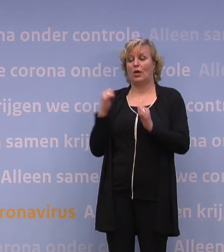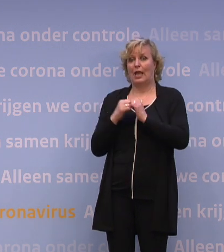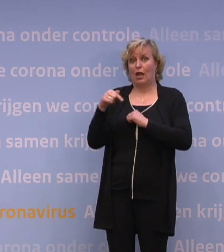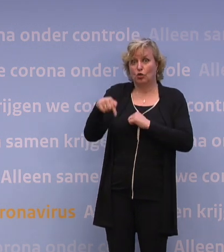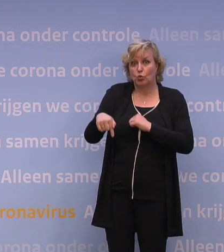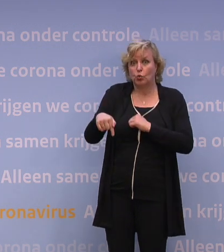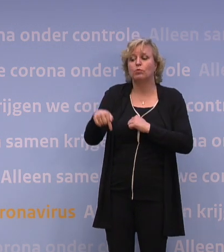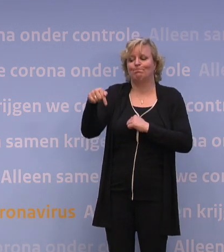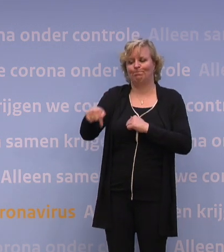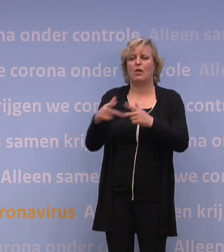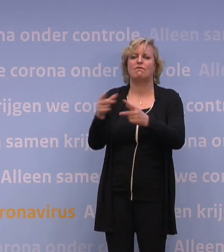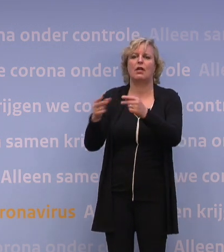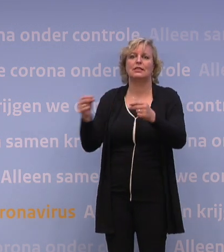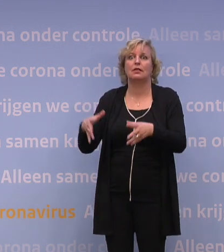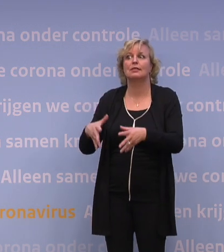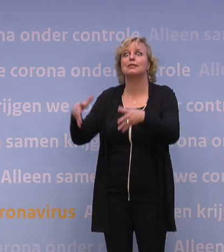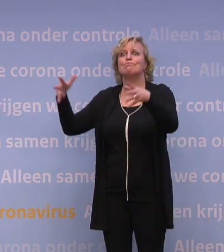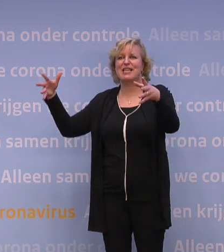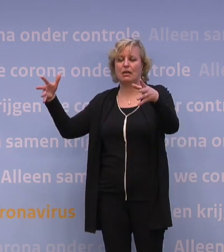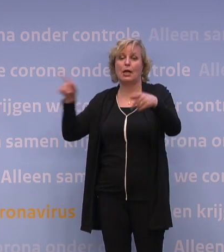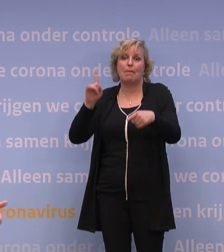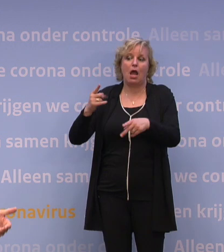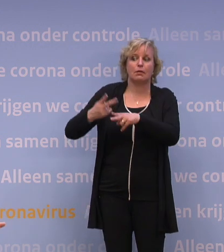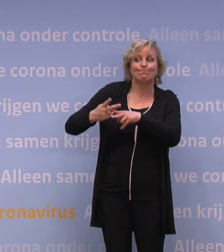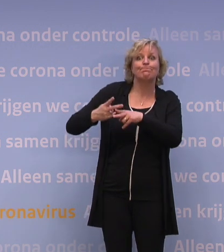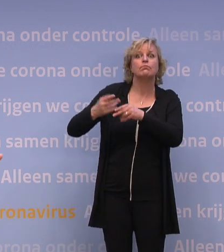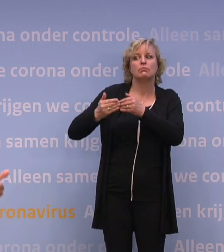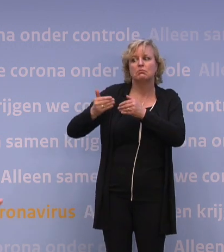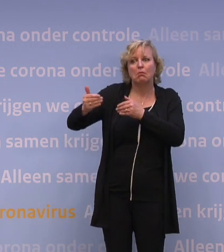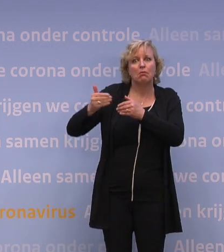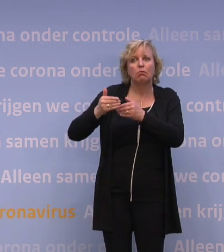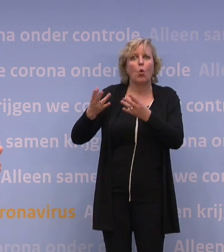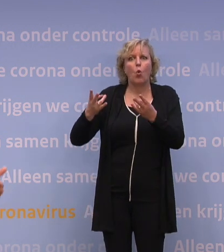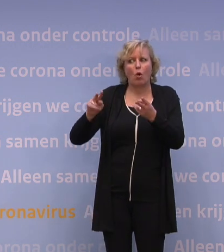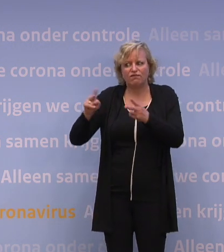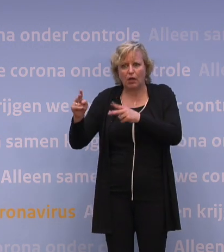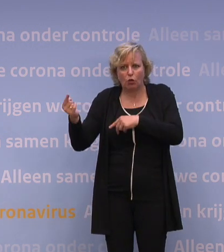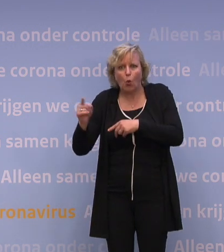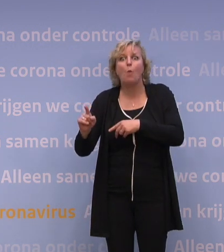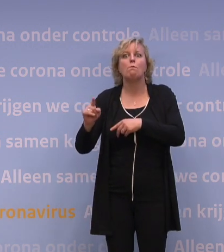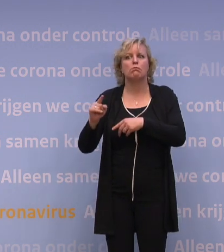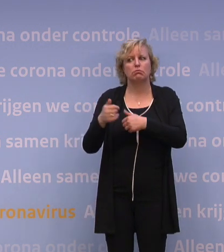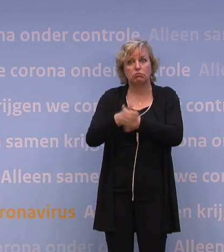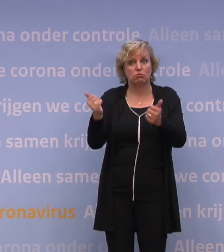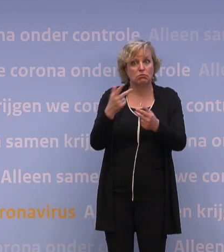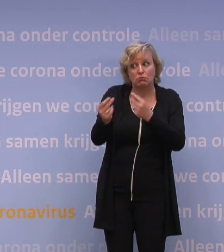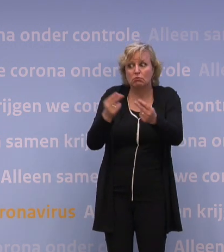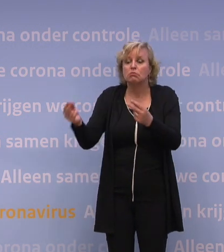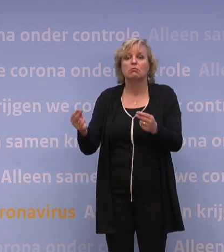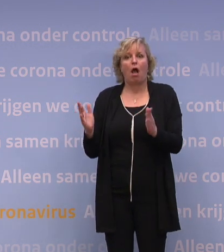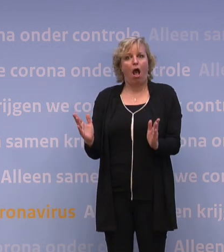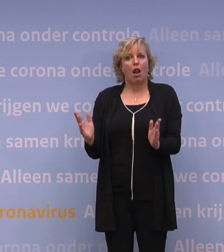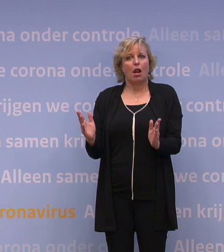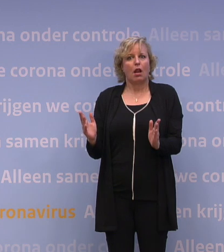een behoorlijk risico, omdat je niet weet hoe hoog die precies opbouwt, hoe homogeen die is, of er nu varianten komen, of je met gevaccineerd zijn